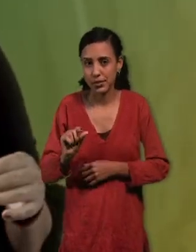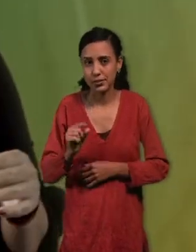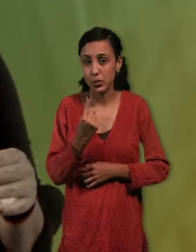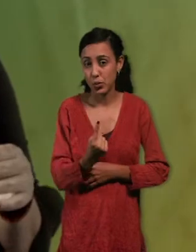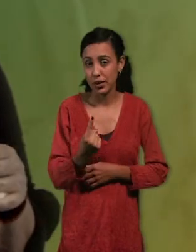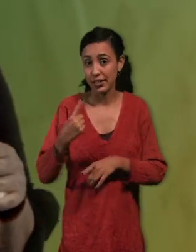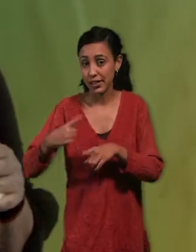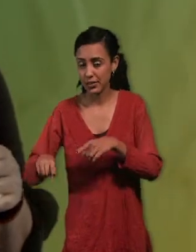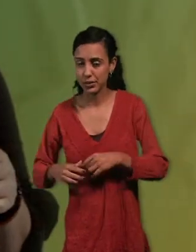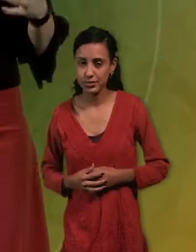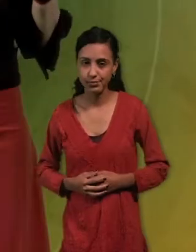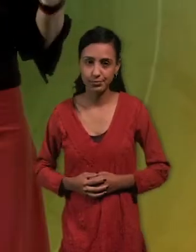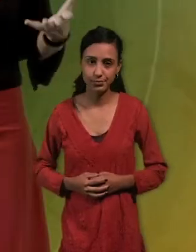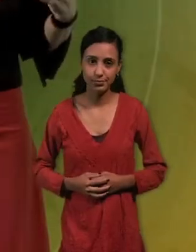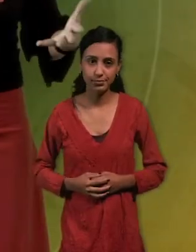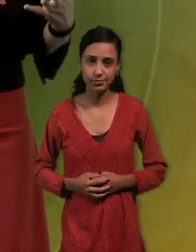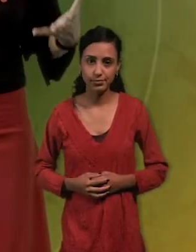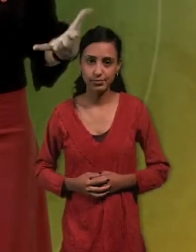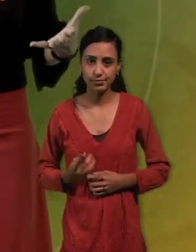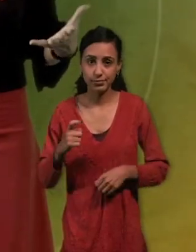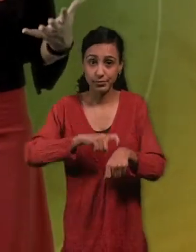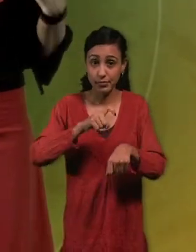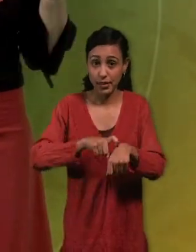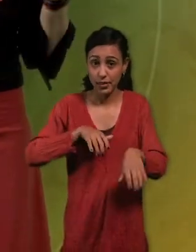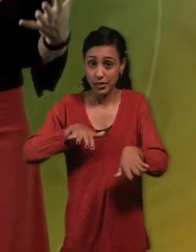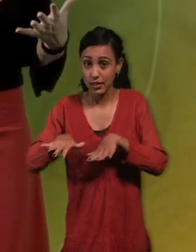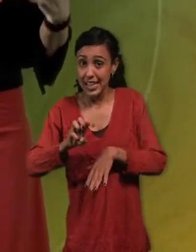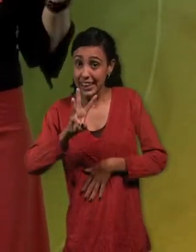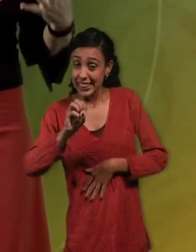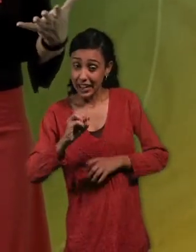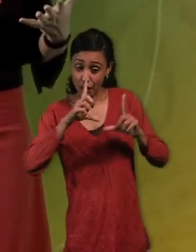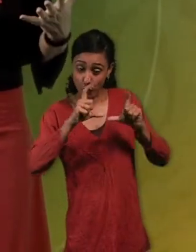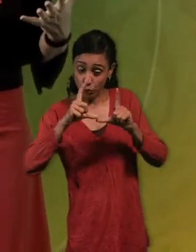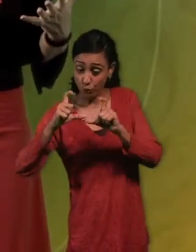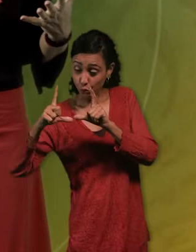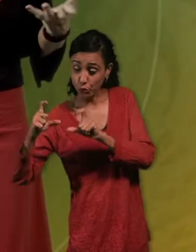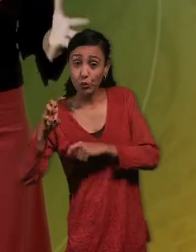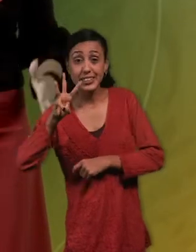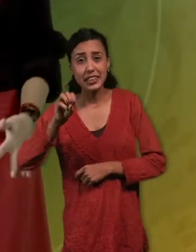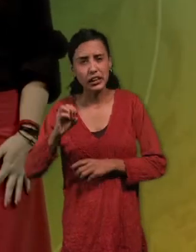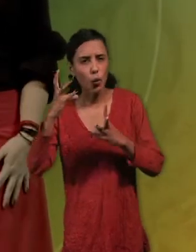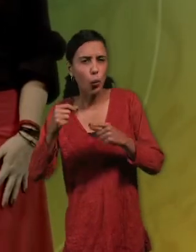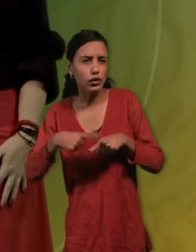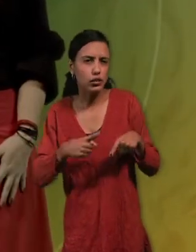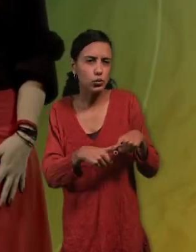y la siguiente. Si en un segundo de animación son 30 fotogramas, ¿cuántas cosas pasan en un segundo?